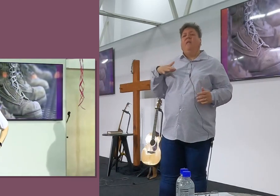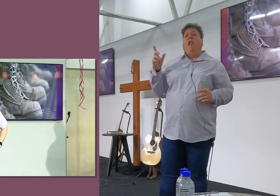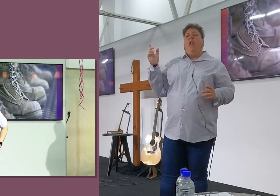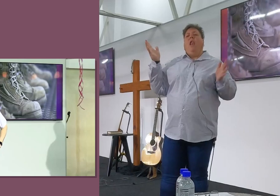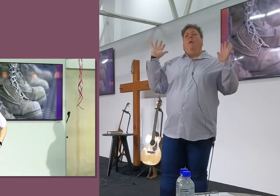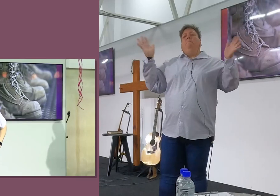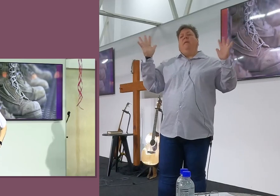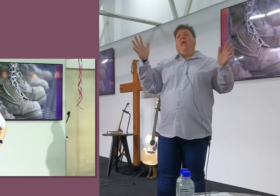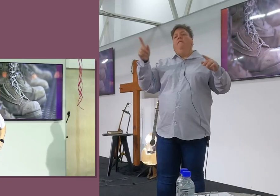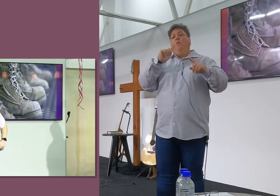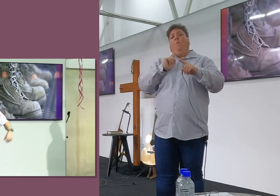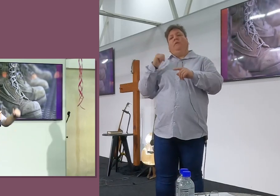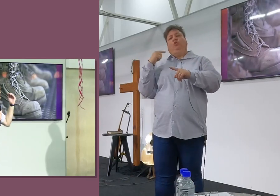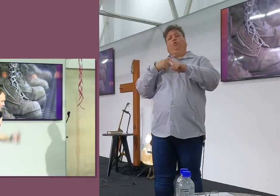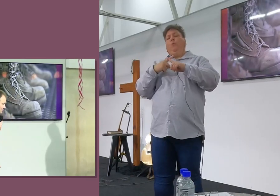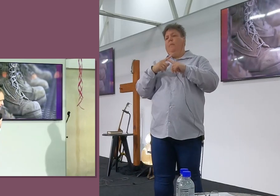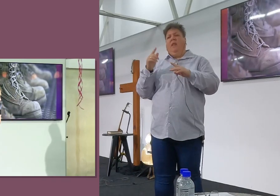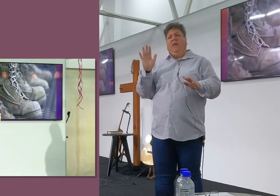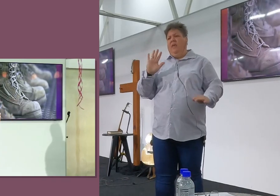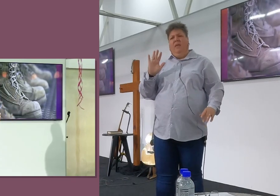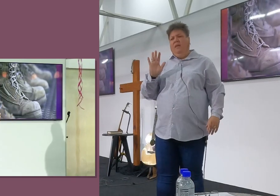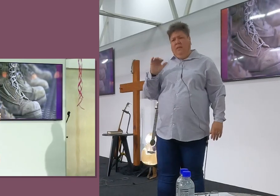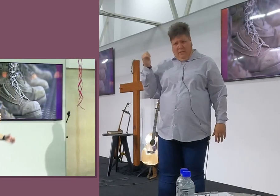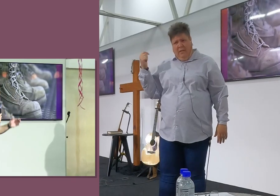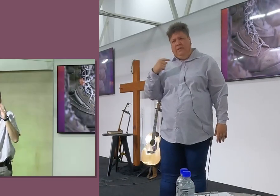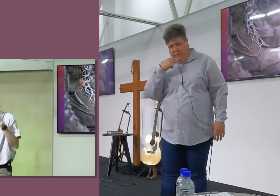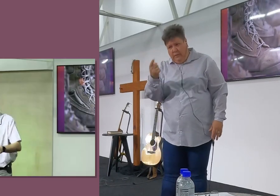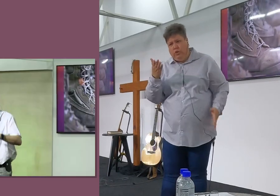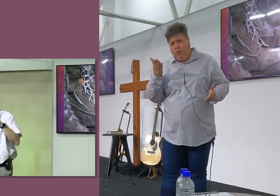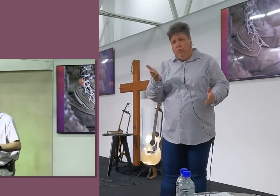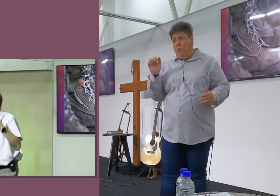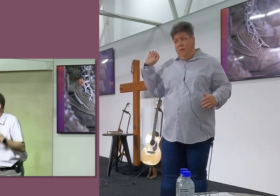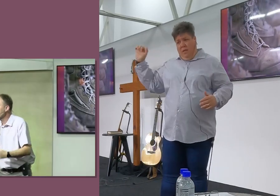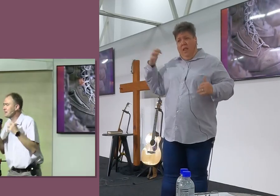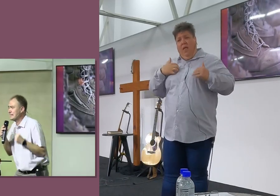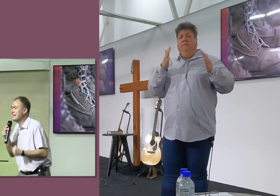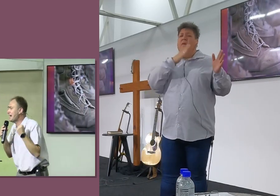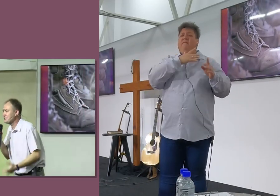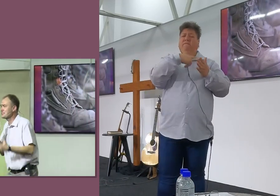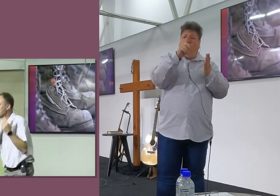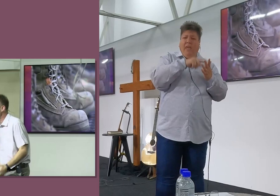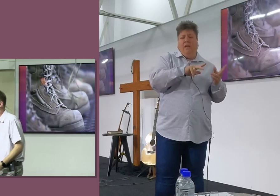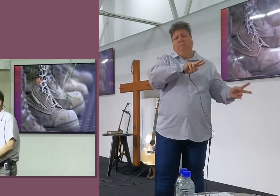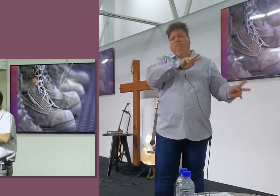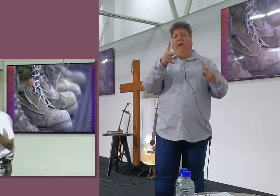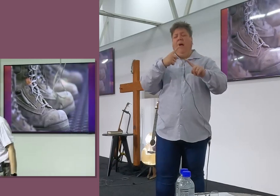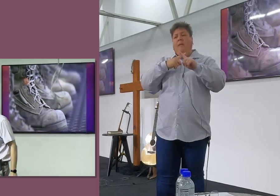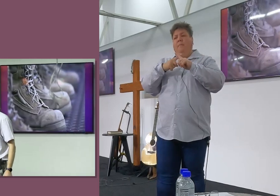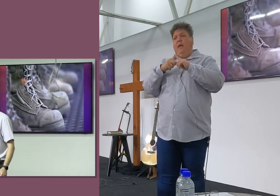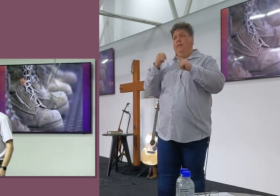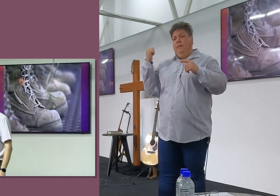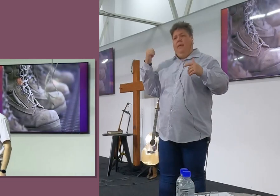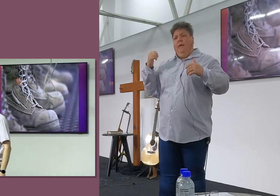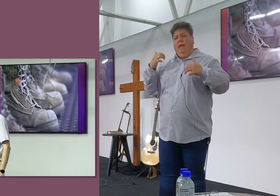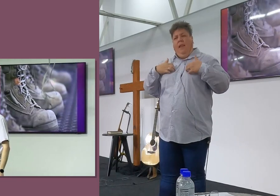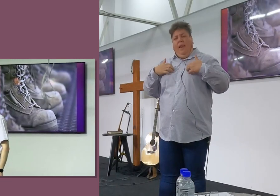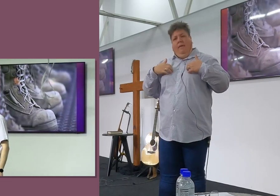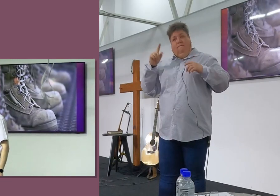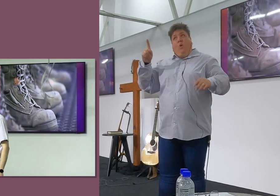predikant is, En ek wil jylle beindruk nie, Dus ek beloof jylle, is so, Ek wil alles in my leven, Wat nie like soos Jesus nie, Moet dood gaan,